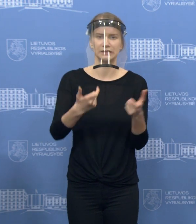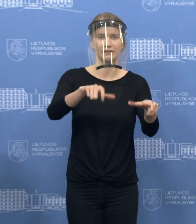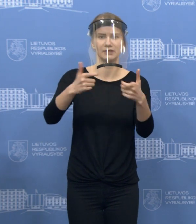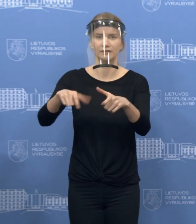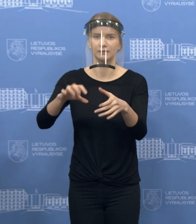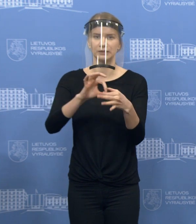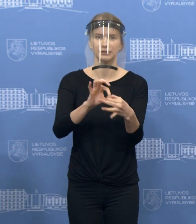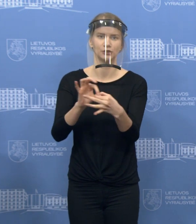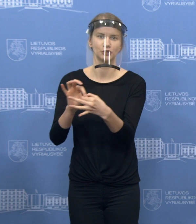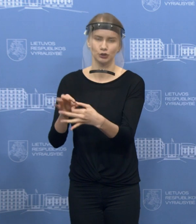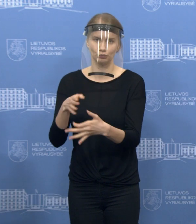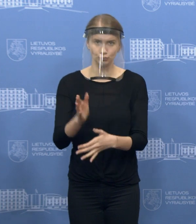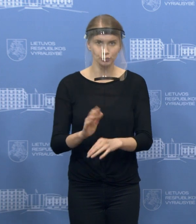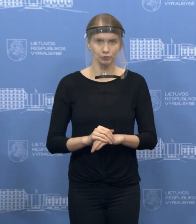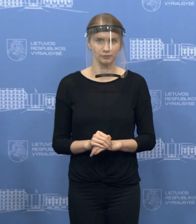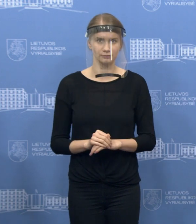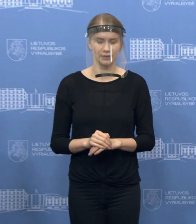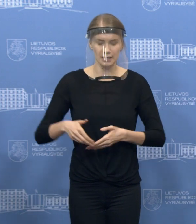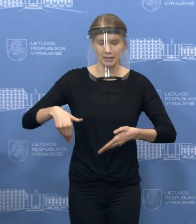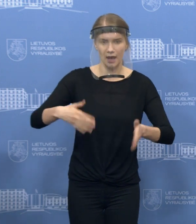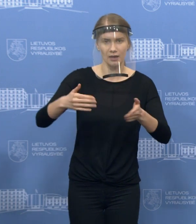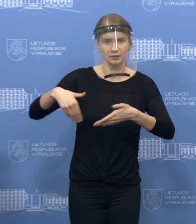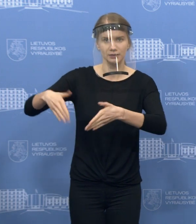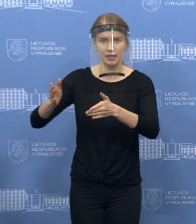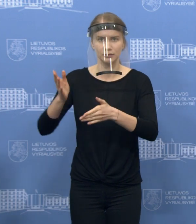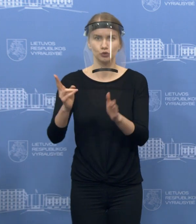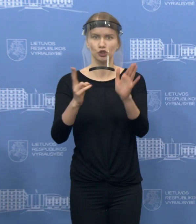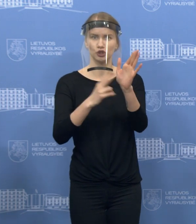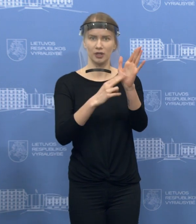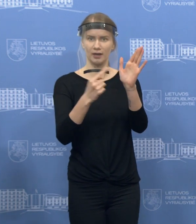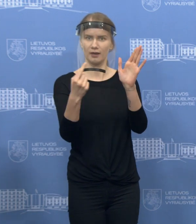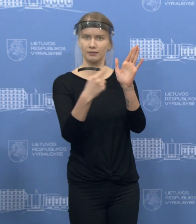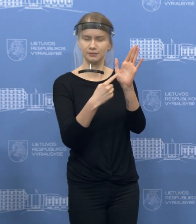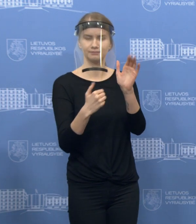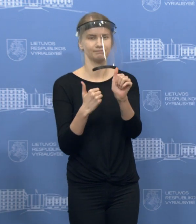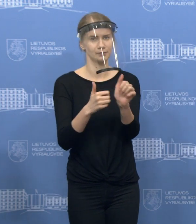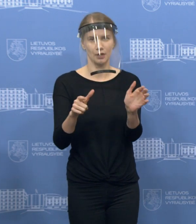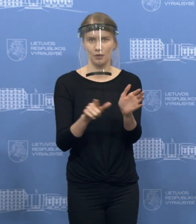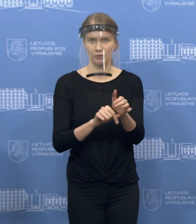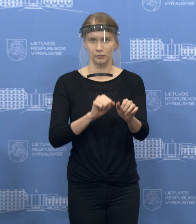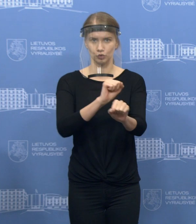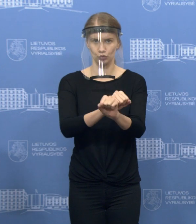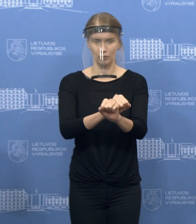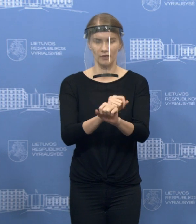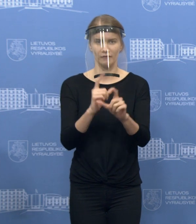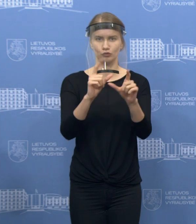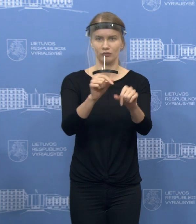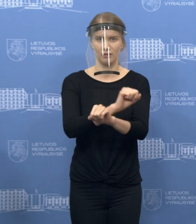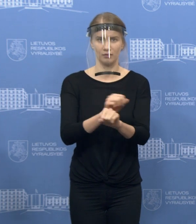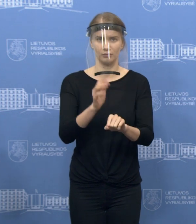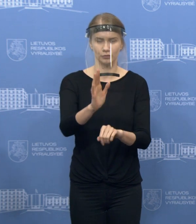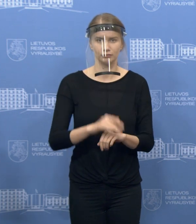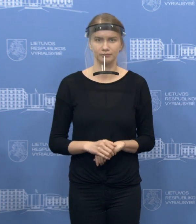Dalis kelių bus ženklais stabdomas eismas, kitose sutiksite patrūlius.